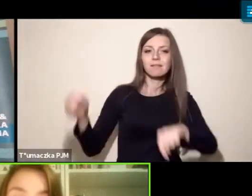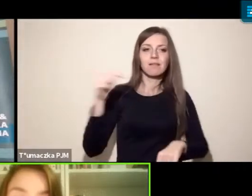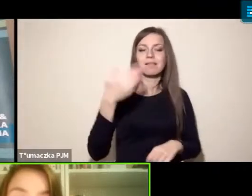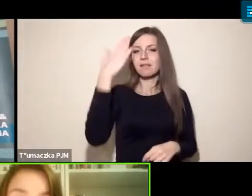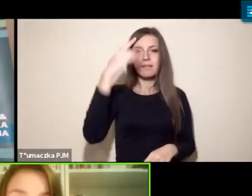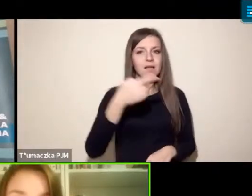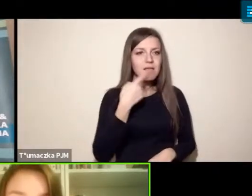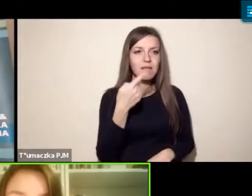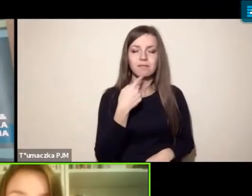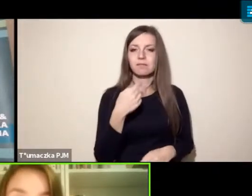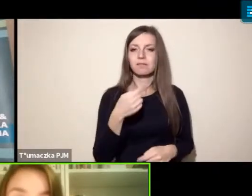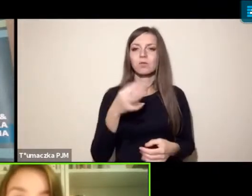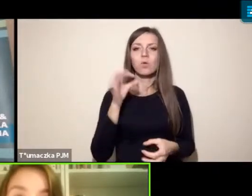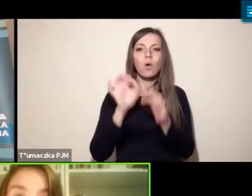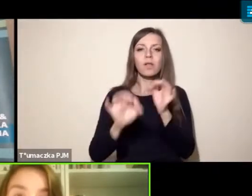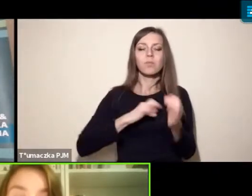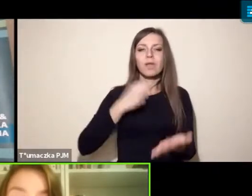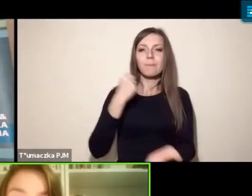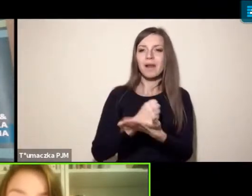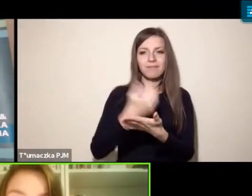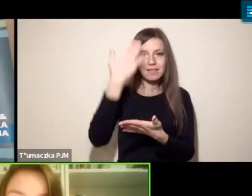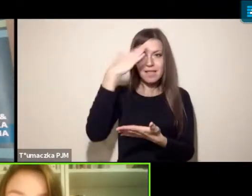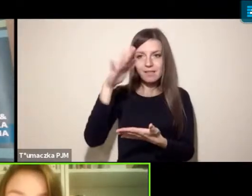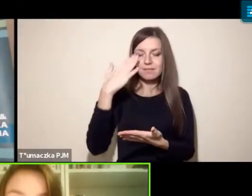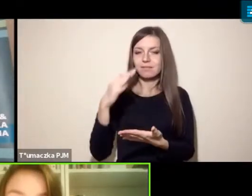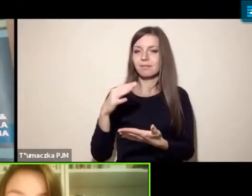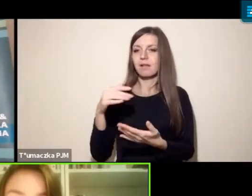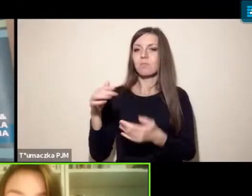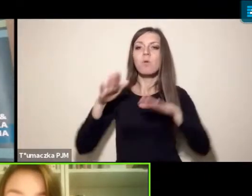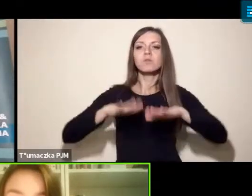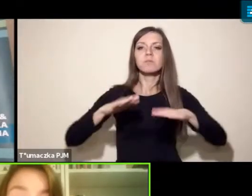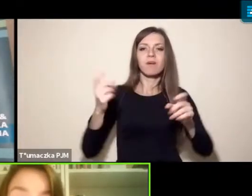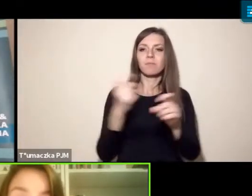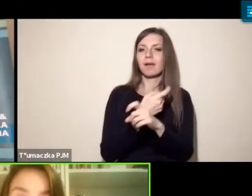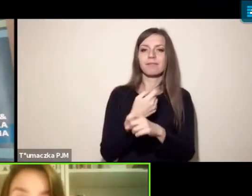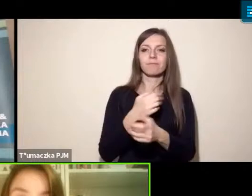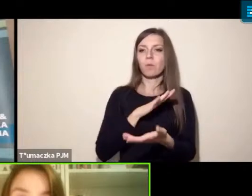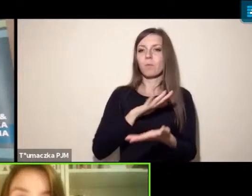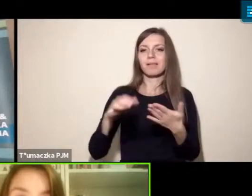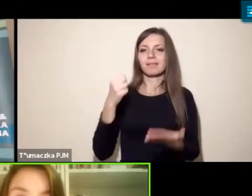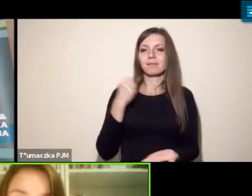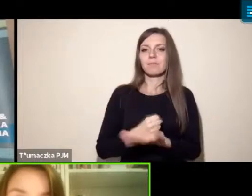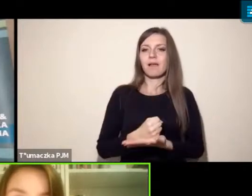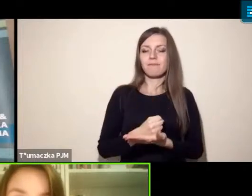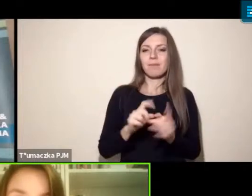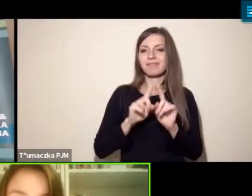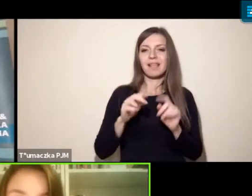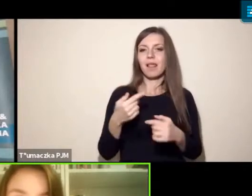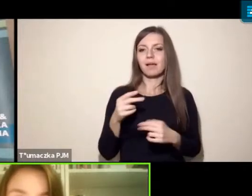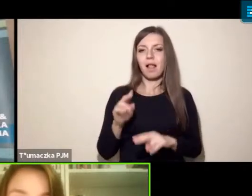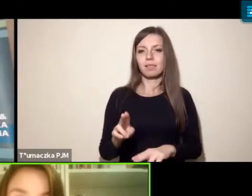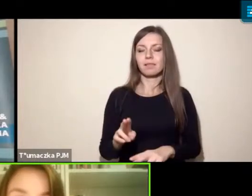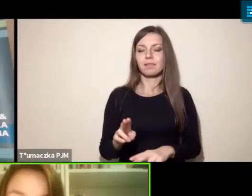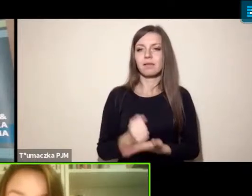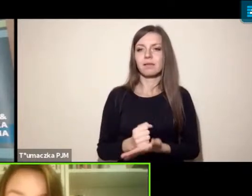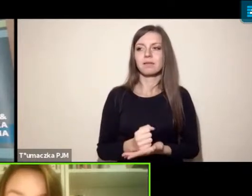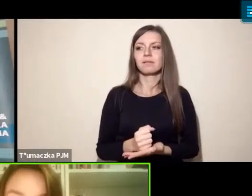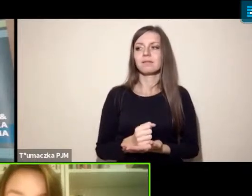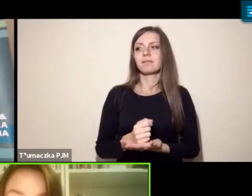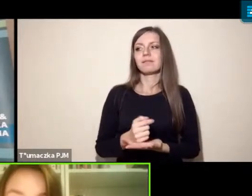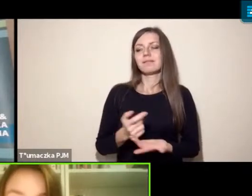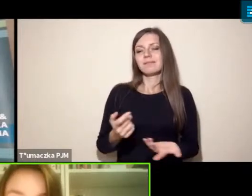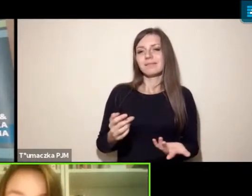praw czy przebywający nielegalnie w kraju. I to ich wrażliwe położenie bezliceśnie się wykorzystuje.